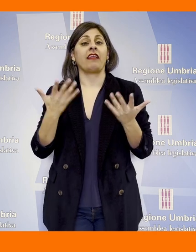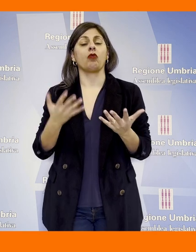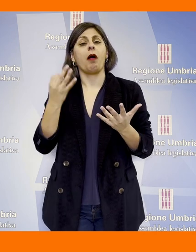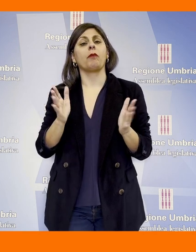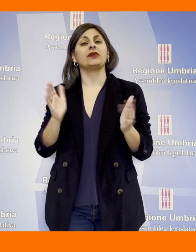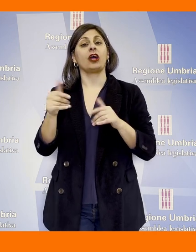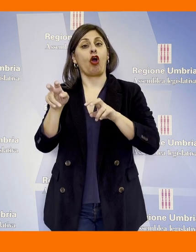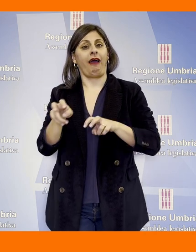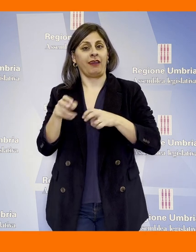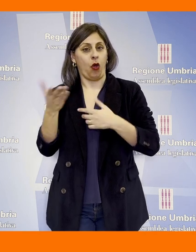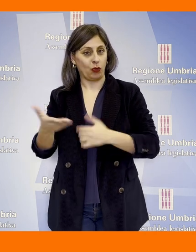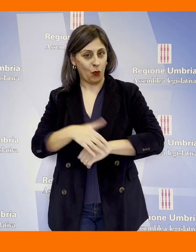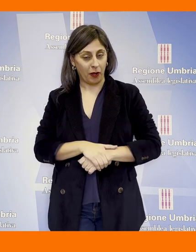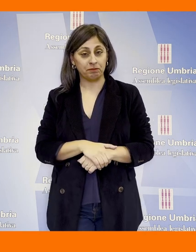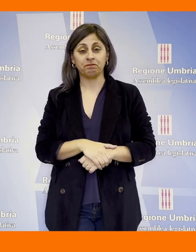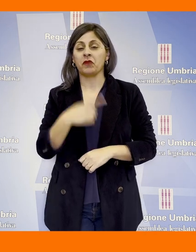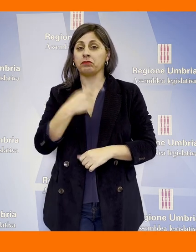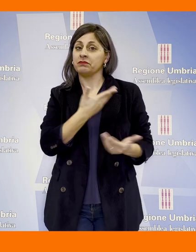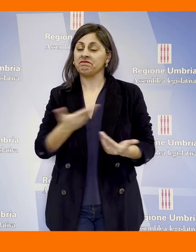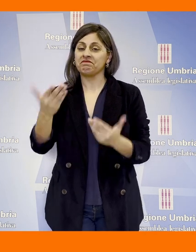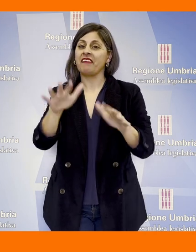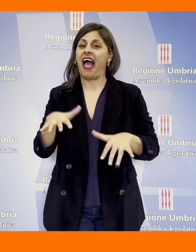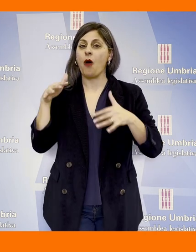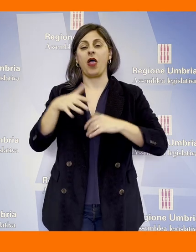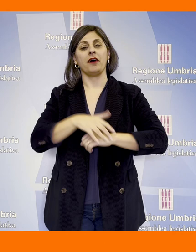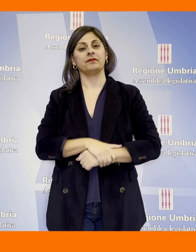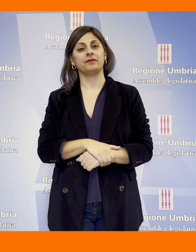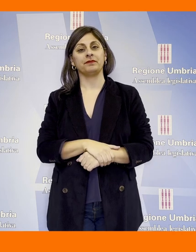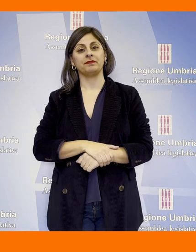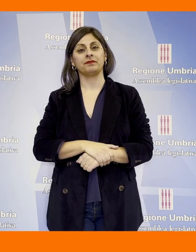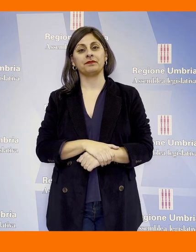versa il settore. Ecco le risultanze dall'Aula.